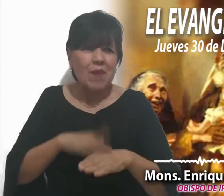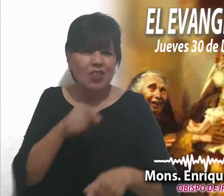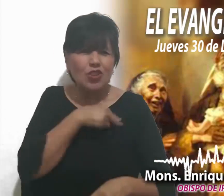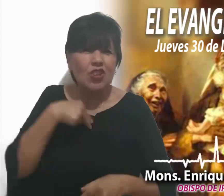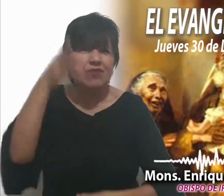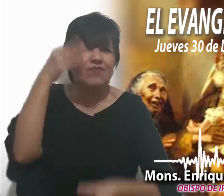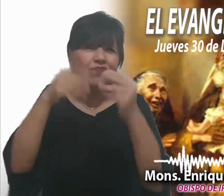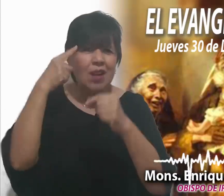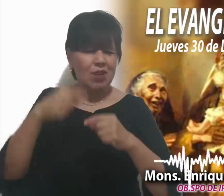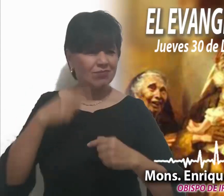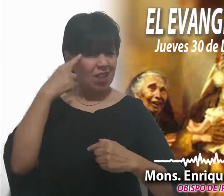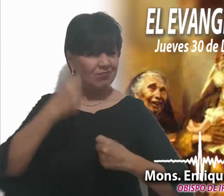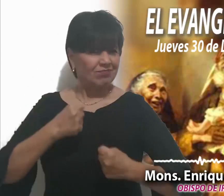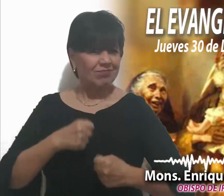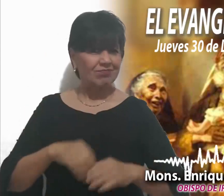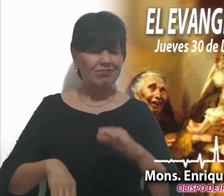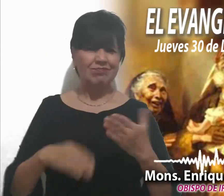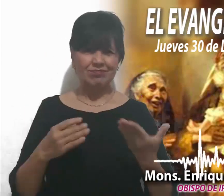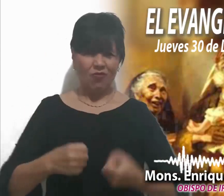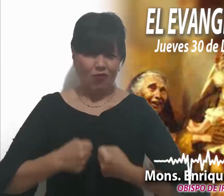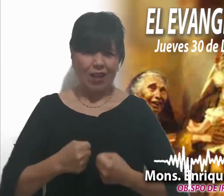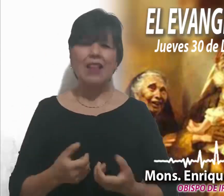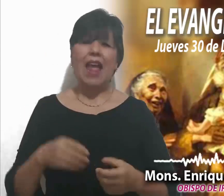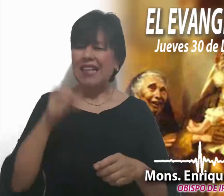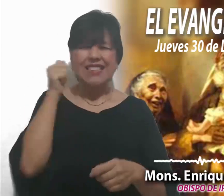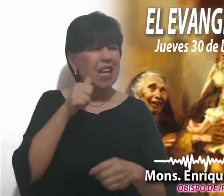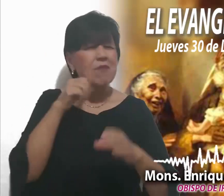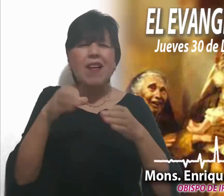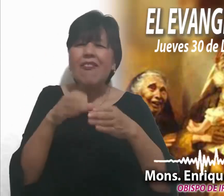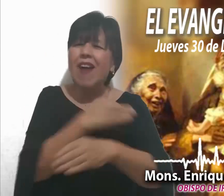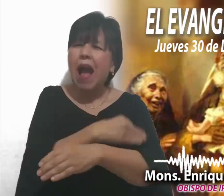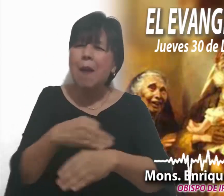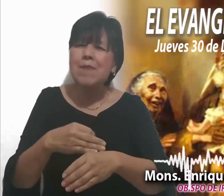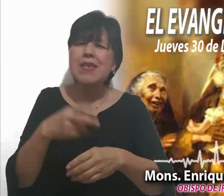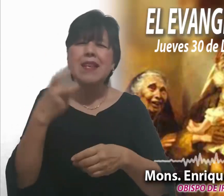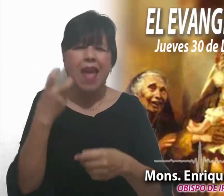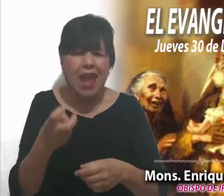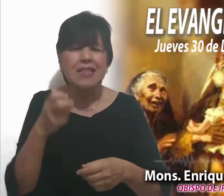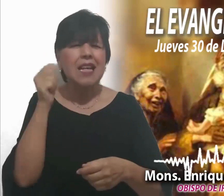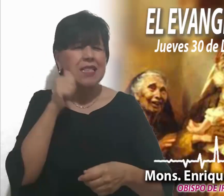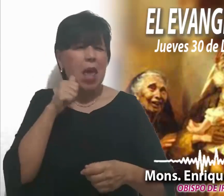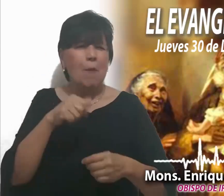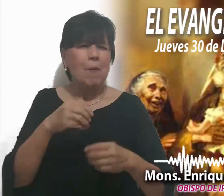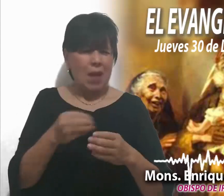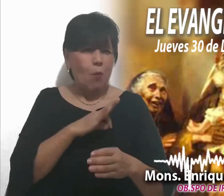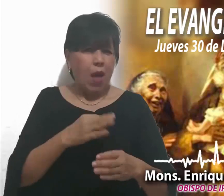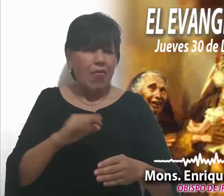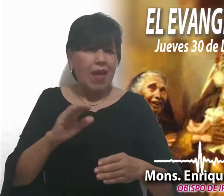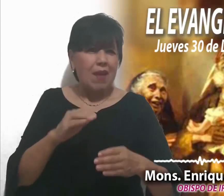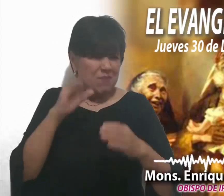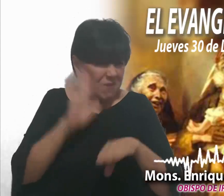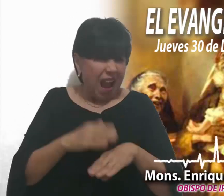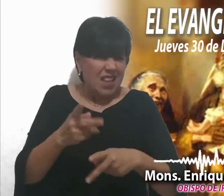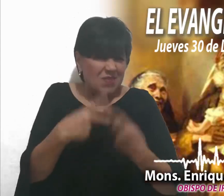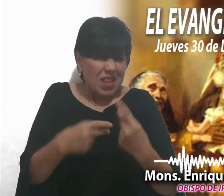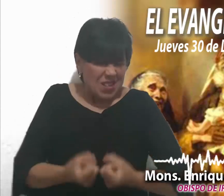humana y cristiana. En familia se hacen concretos y vivos todos los aspectos de nuestro seguimiento.